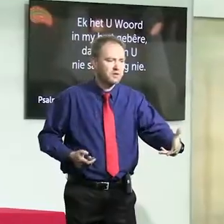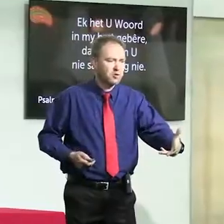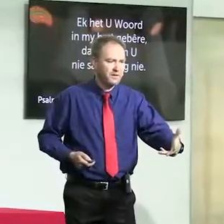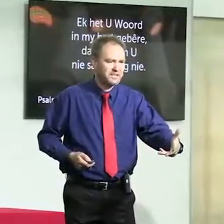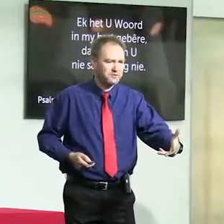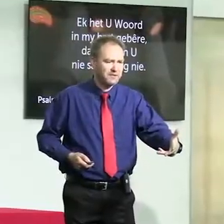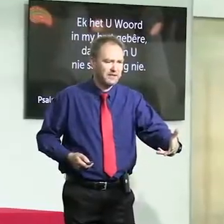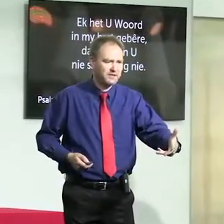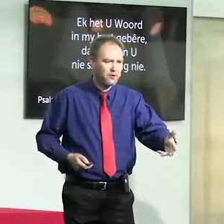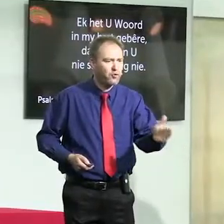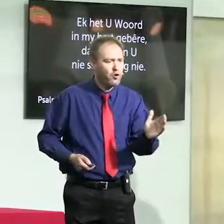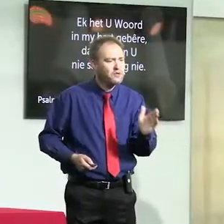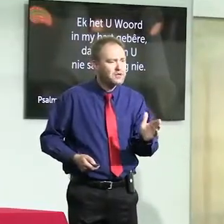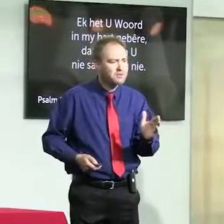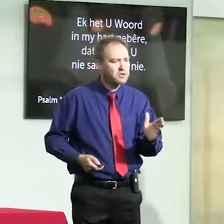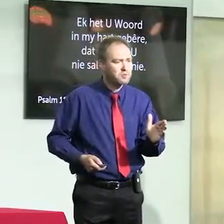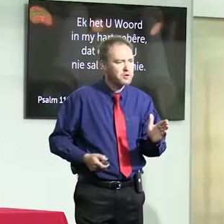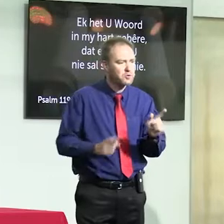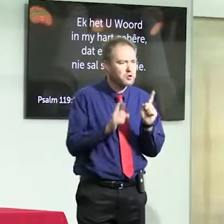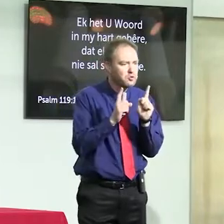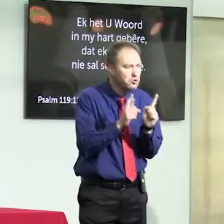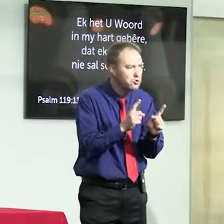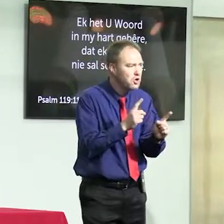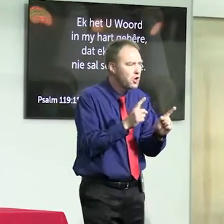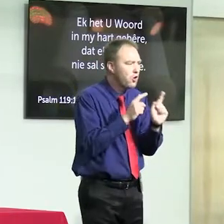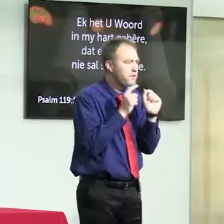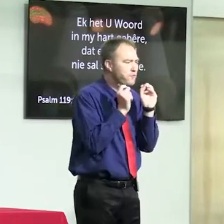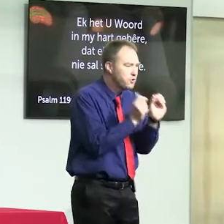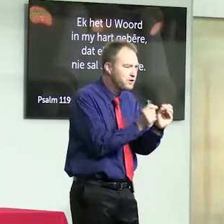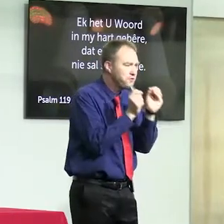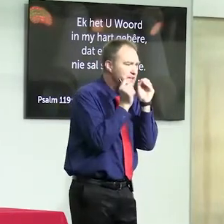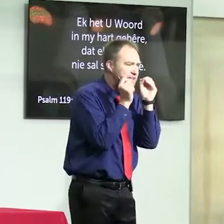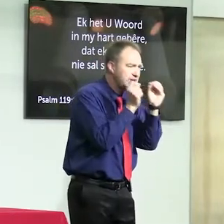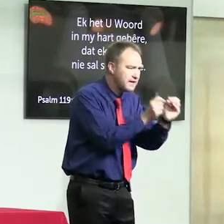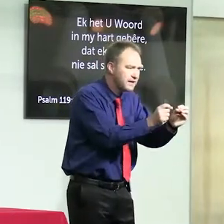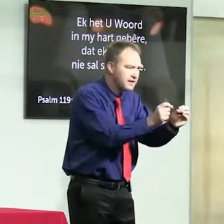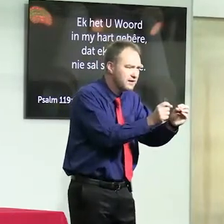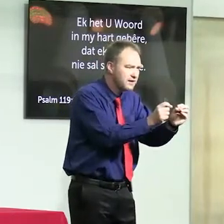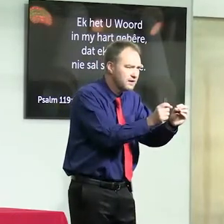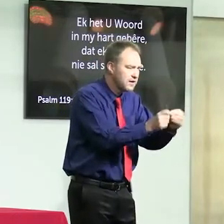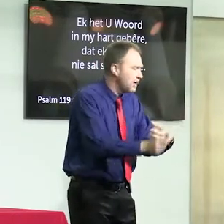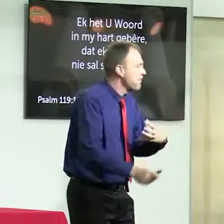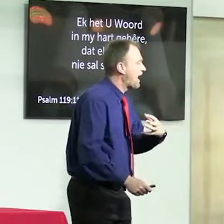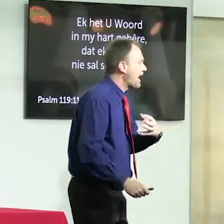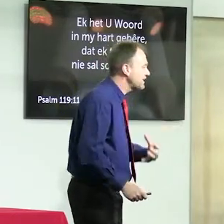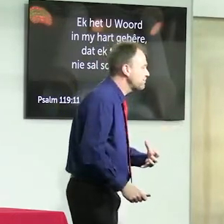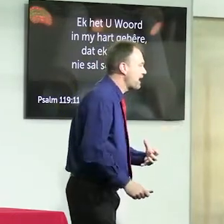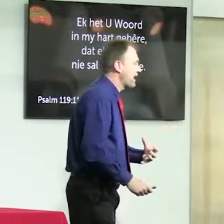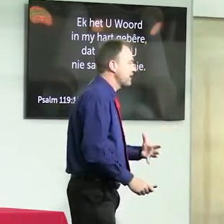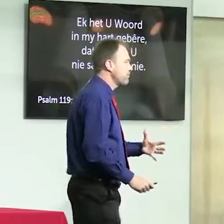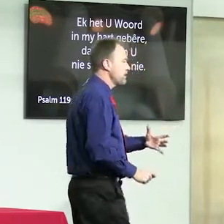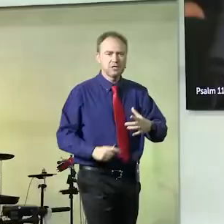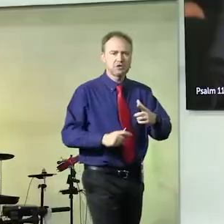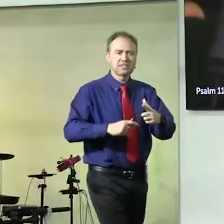op die rest van my lewe nie, en vir oogends wil ek met jou praat oor, hoe, om die woord van die jylle, in my hart te beren, so dat dit